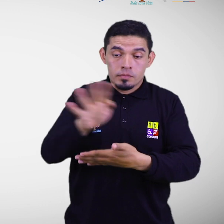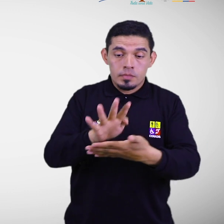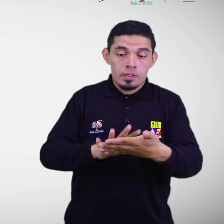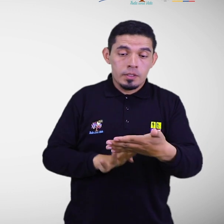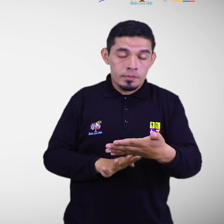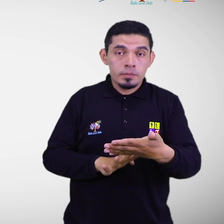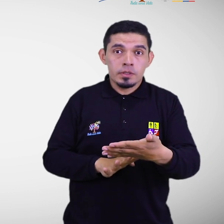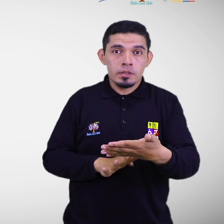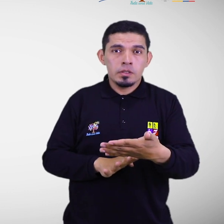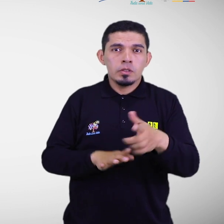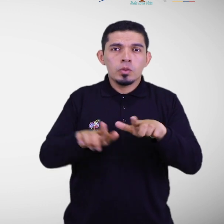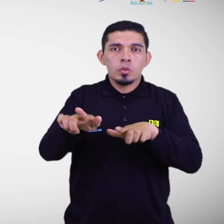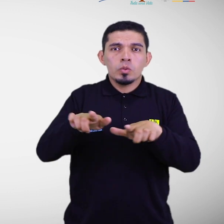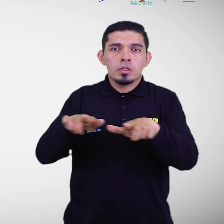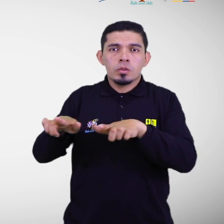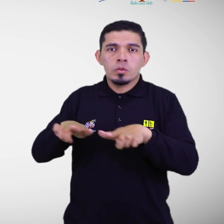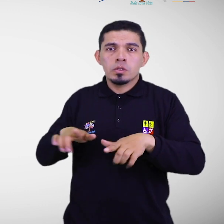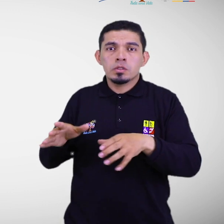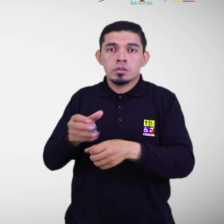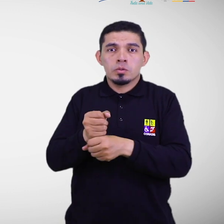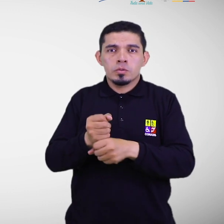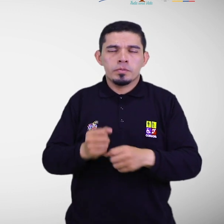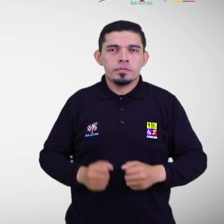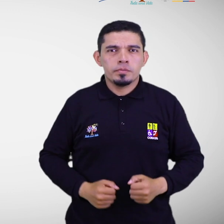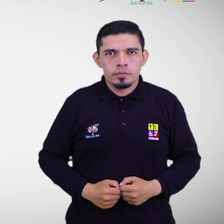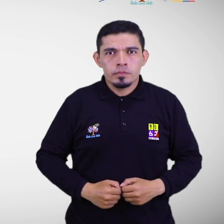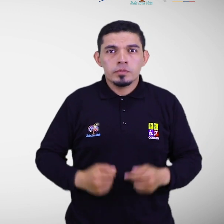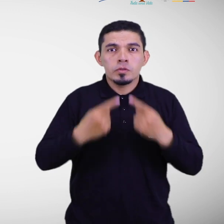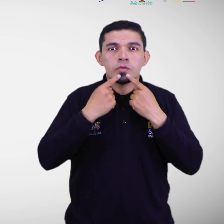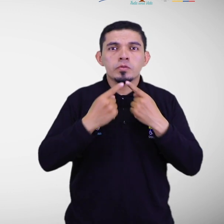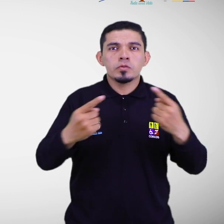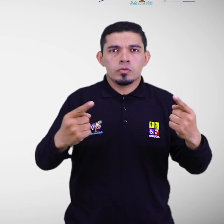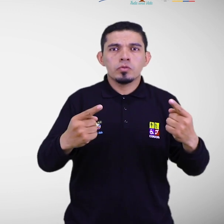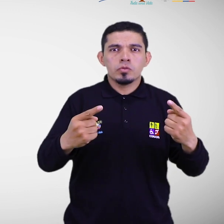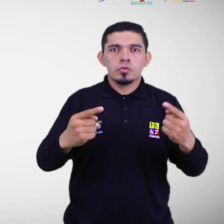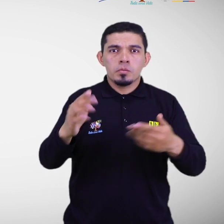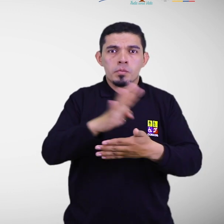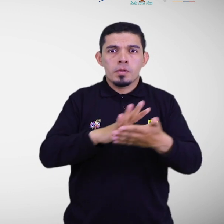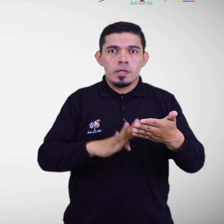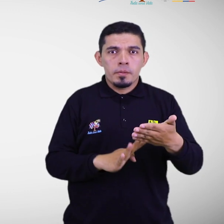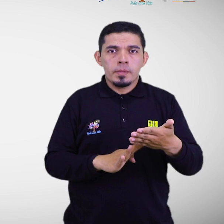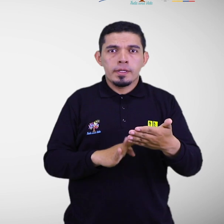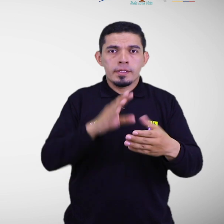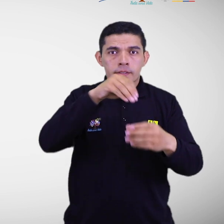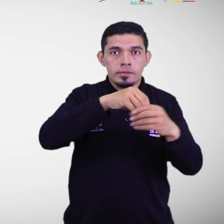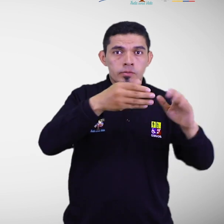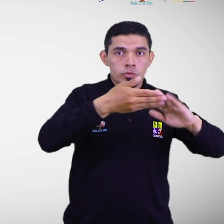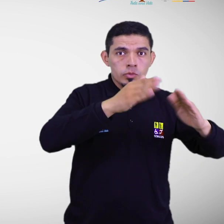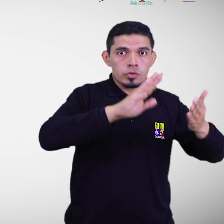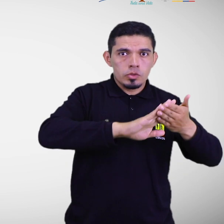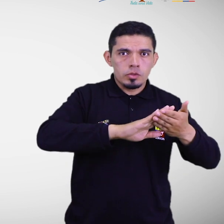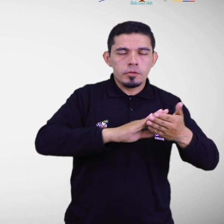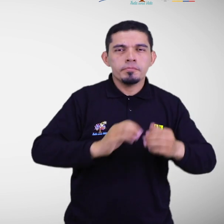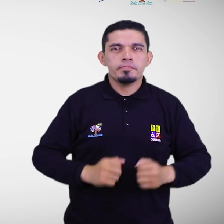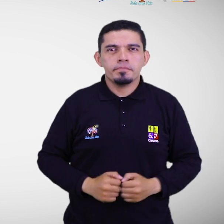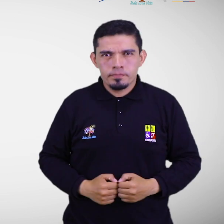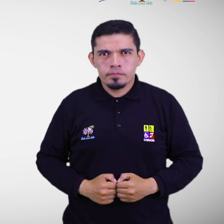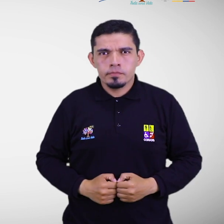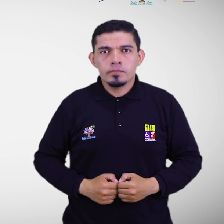identifique los sitios seguros. Difusión y socialización de los mapas en la comunidad. Identificar las necesidades